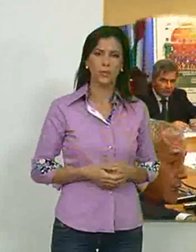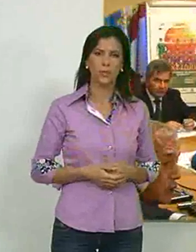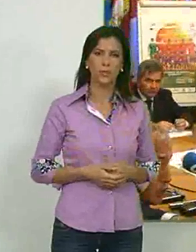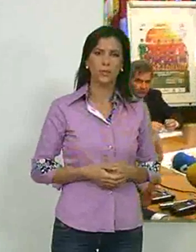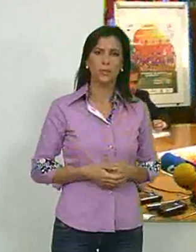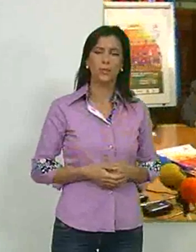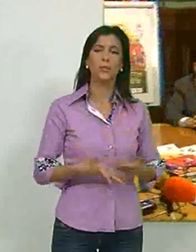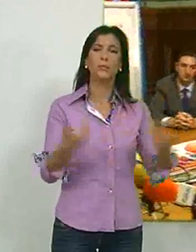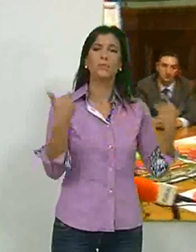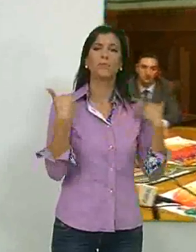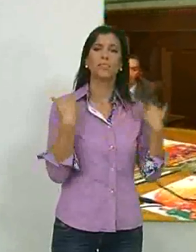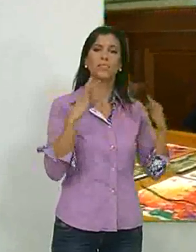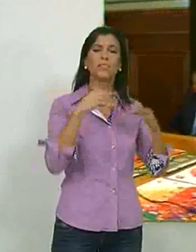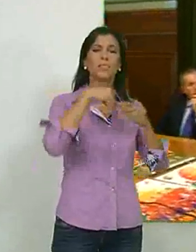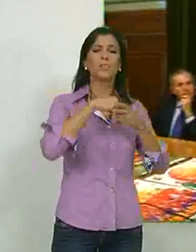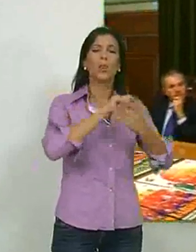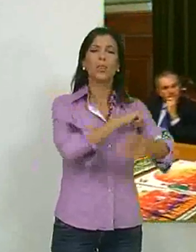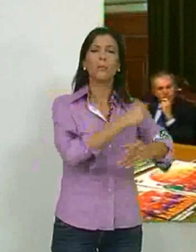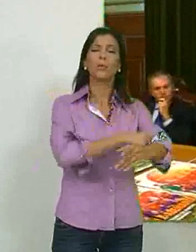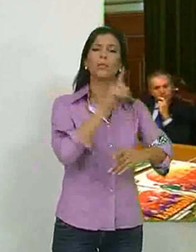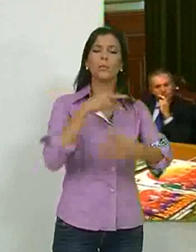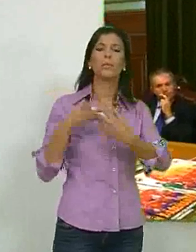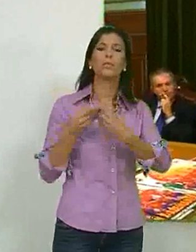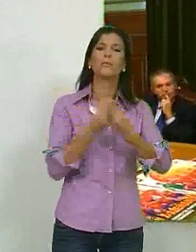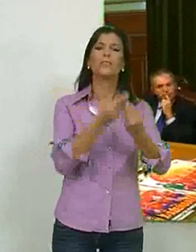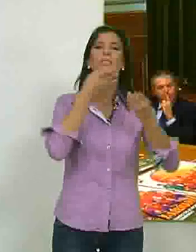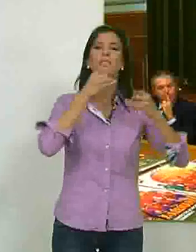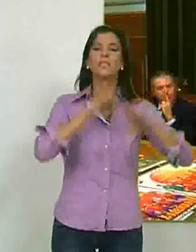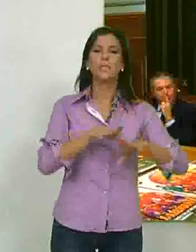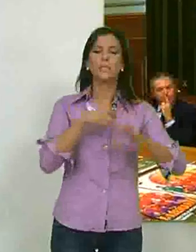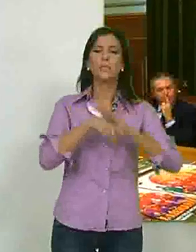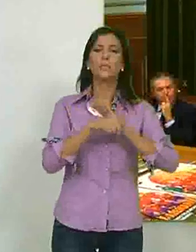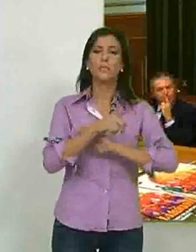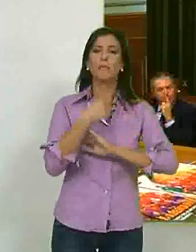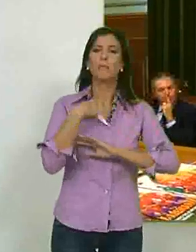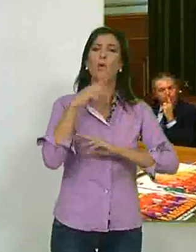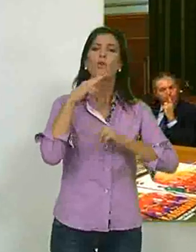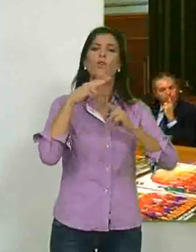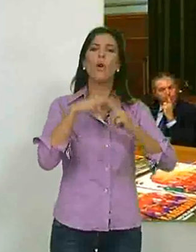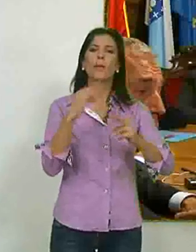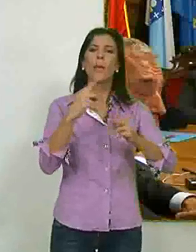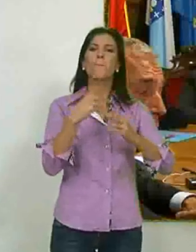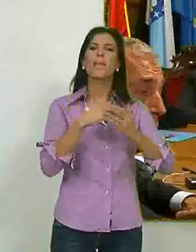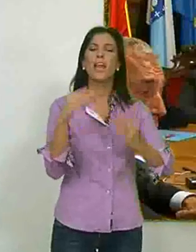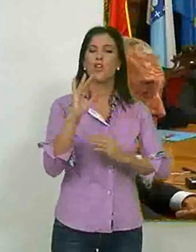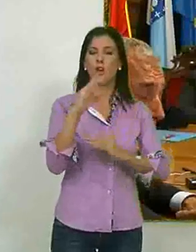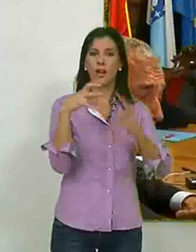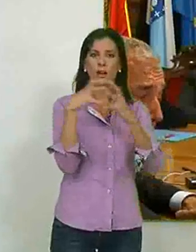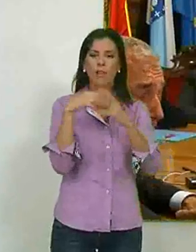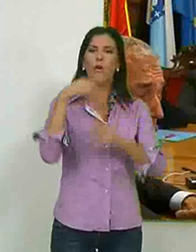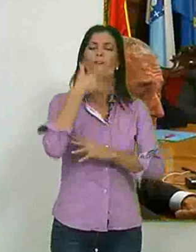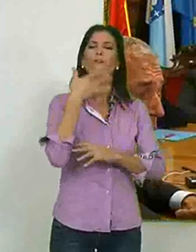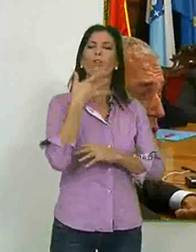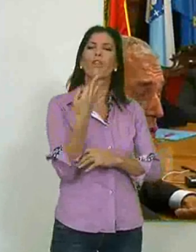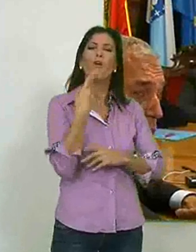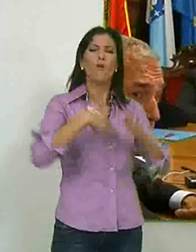El teniente de alcalde de deportes del Ayuntamiento de Motril junto a la gerente del consorcio Milenio de Granada han dado a conocer en